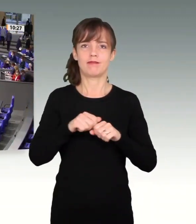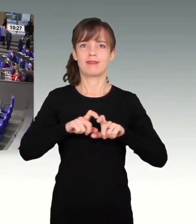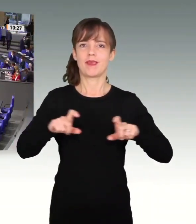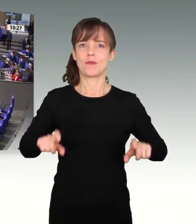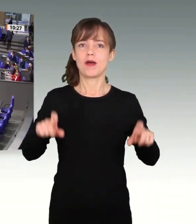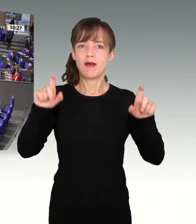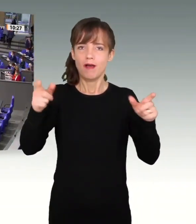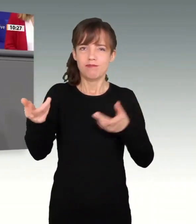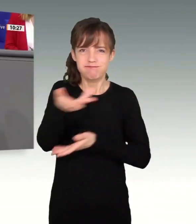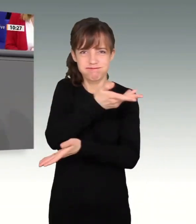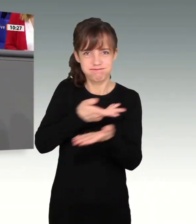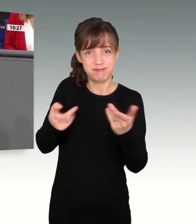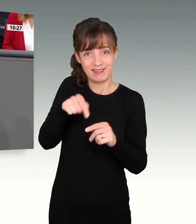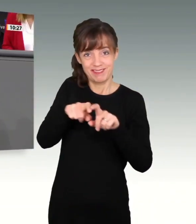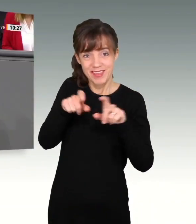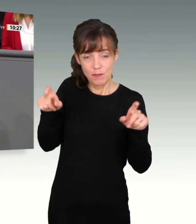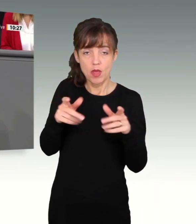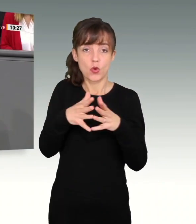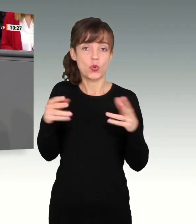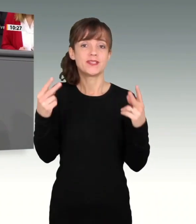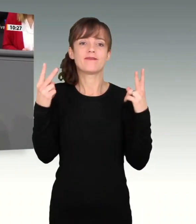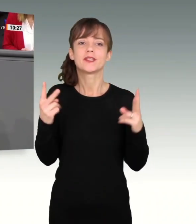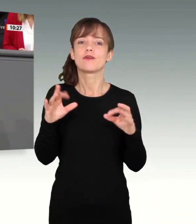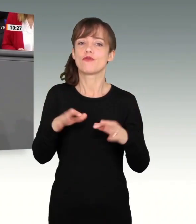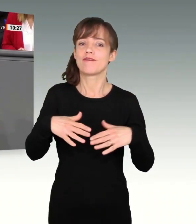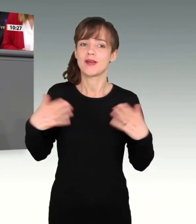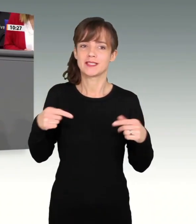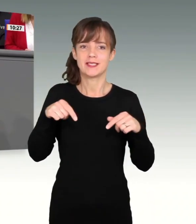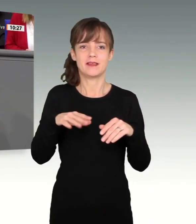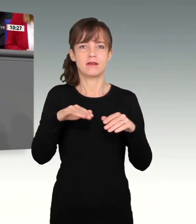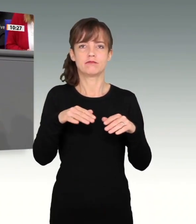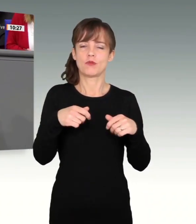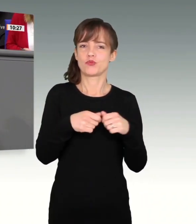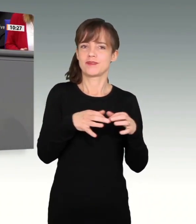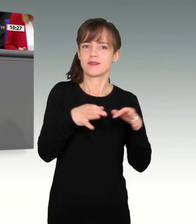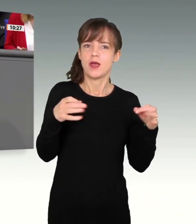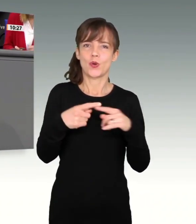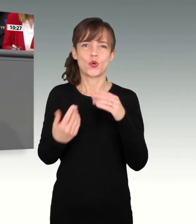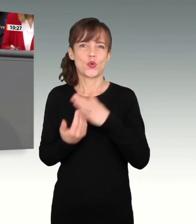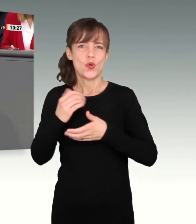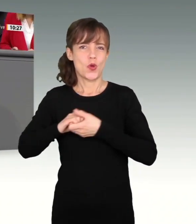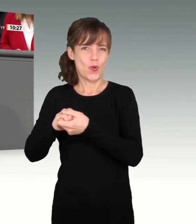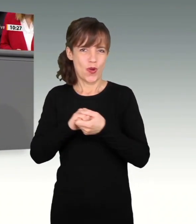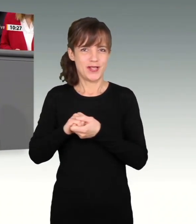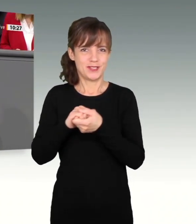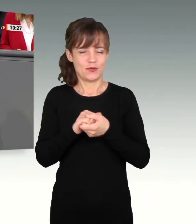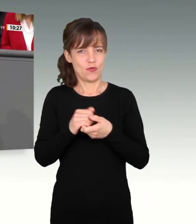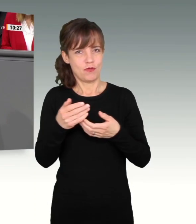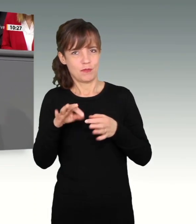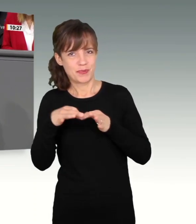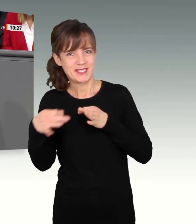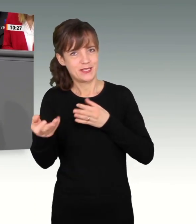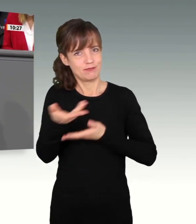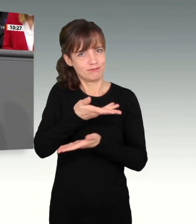das eine weitreichende Bedeutung für das Verhältnis dieses Hohen Hauses und auch der neuen Koalition zum Thema Grundrechte und